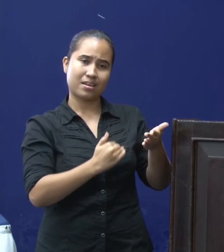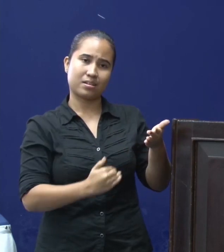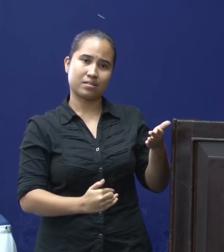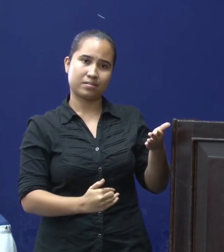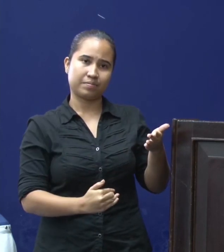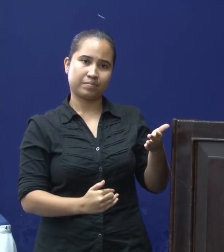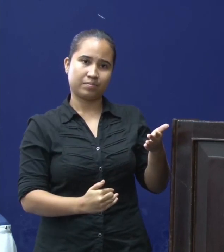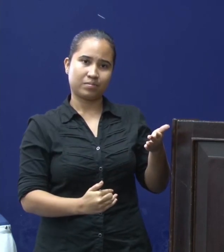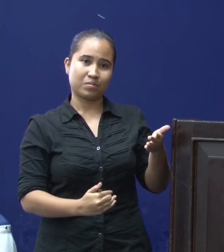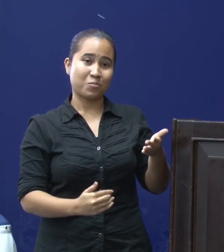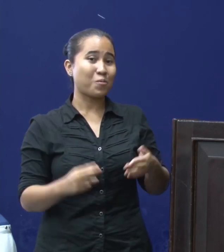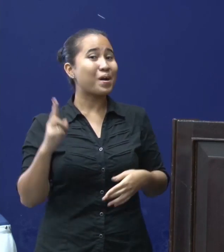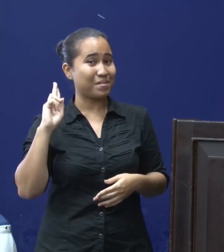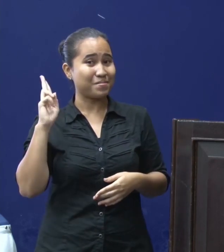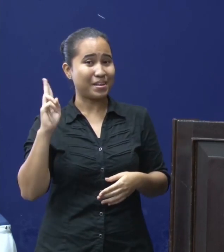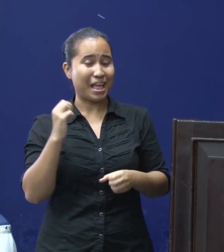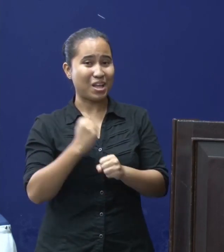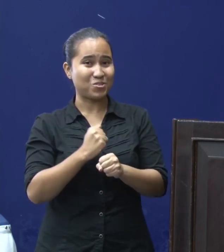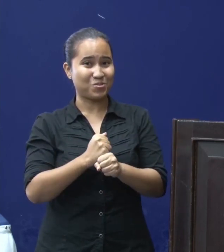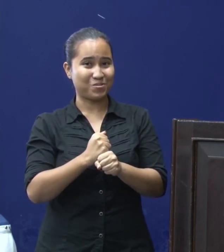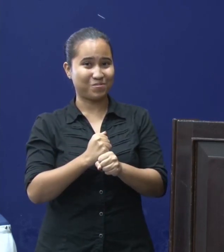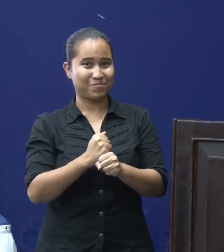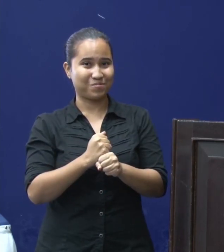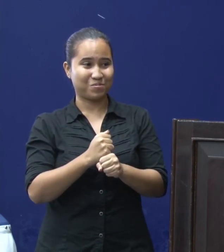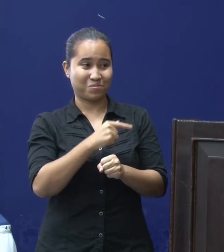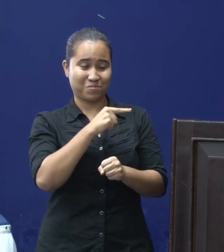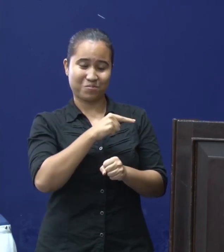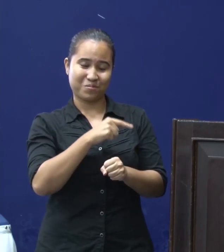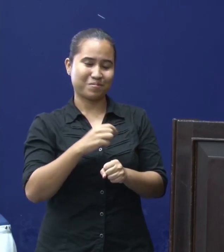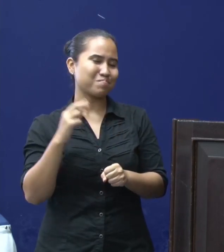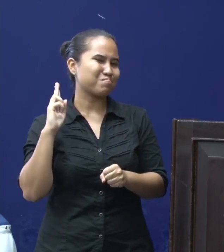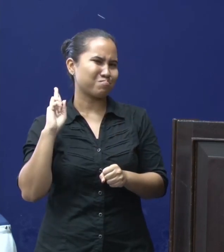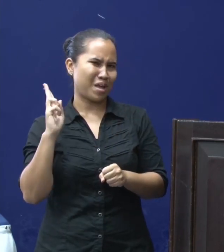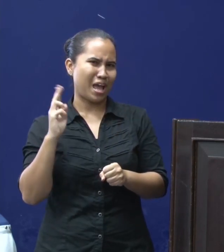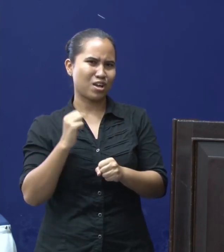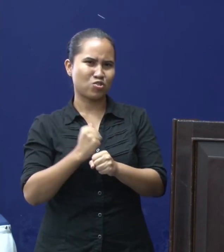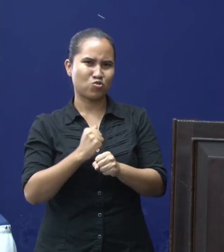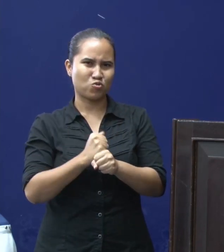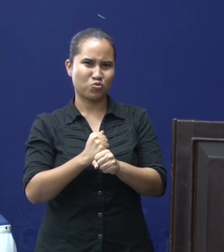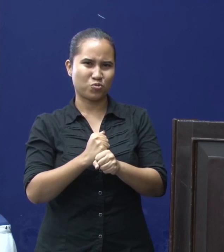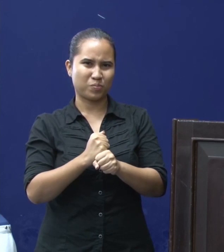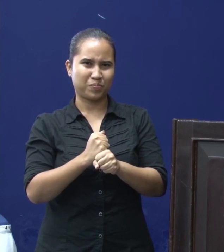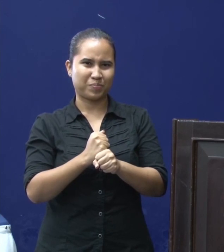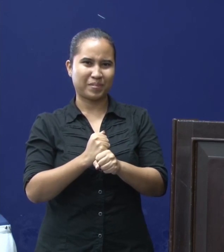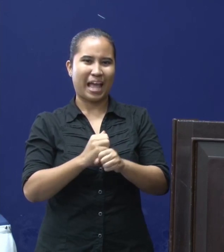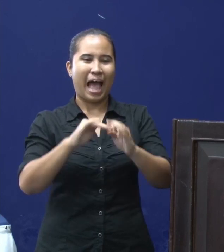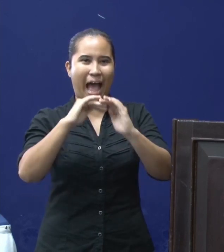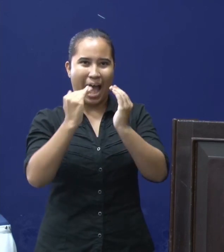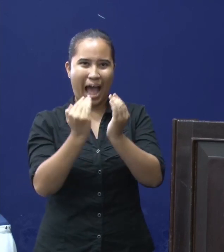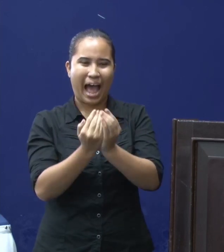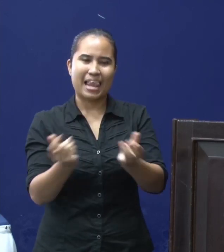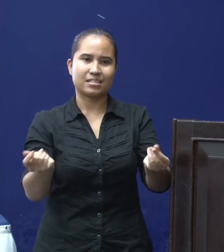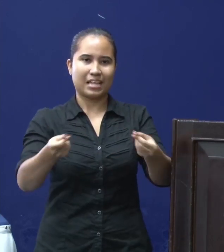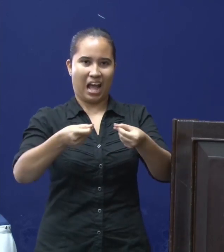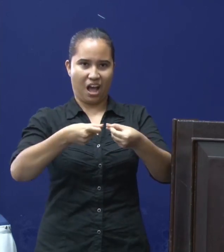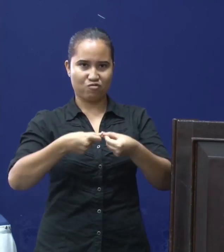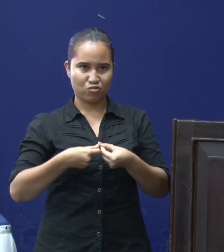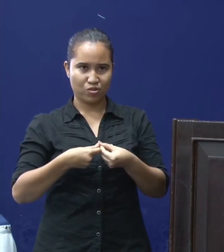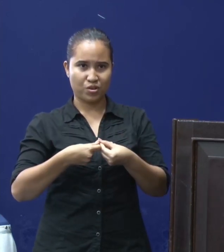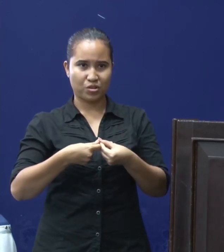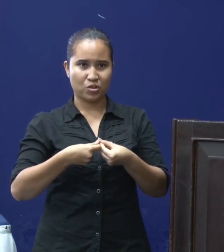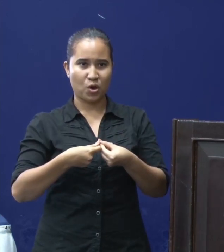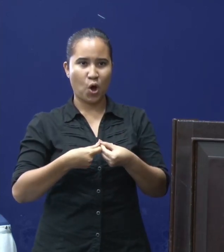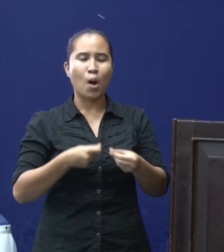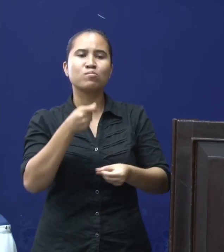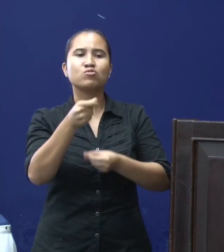We gaan het echt doen, hè. U mag het weten. We gaan echt alles afsluiten alleen om